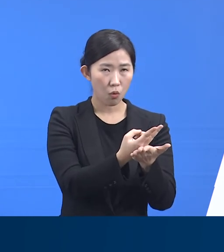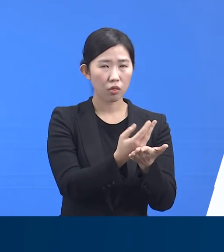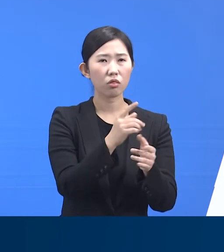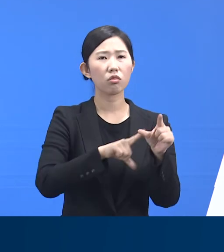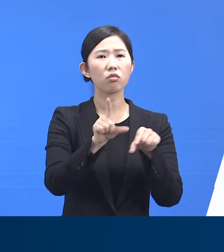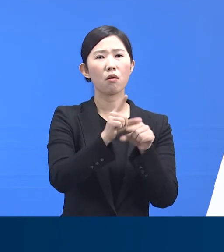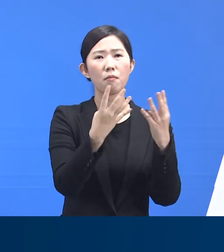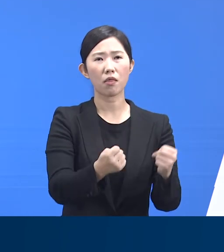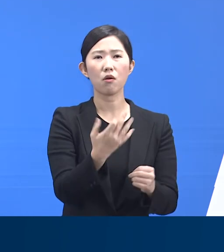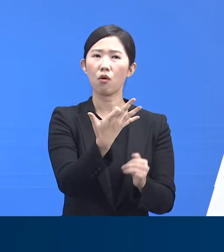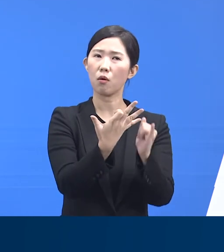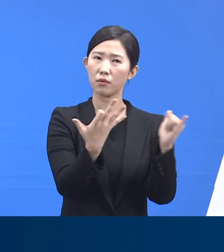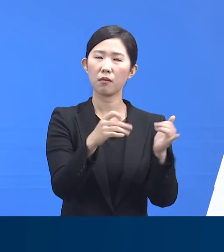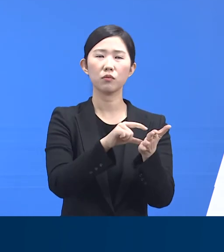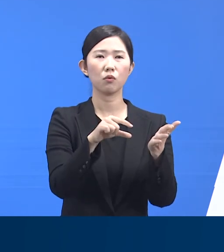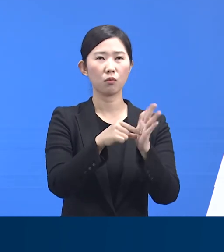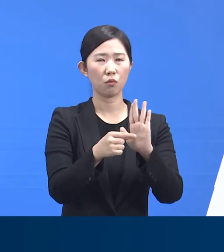상황입니다.